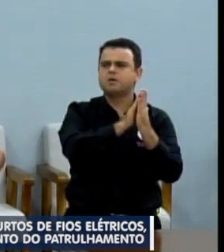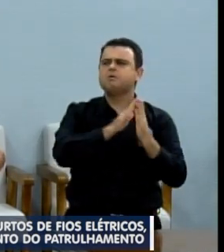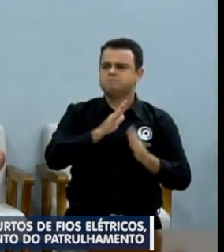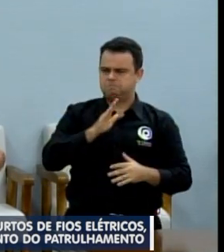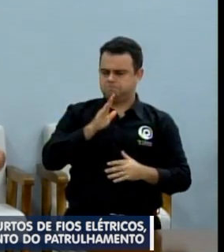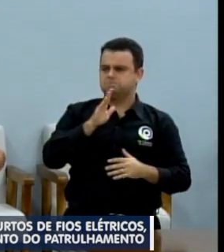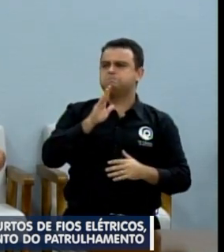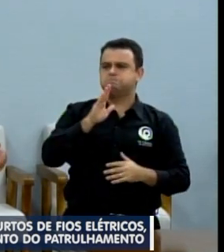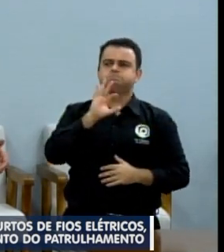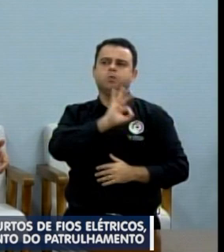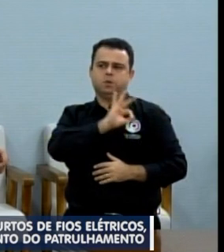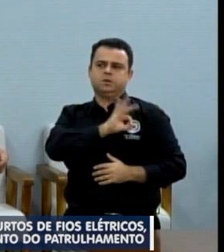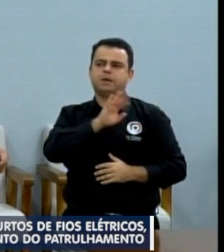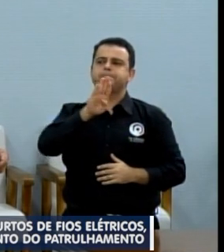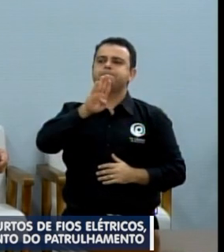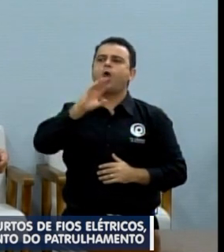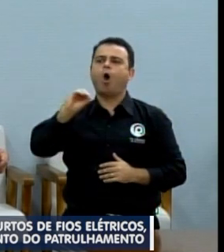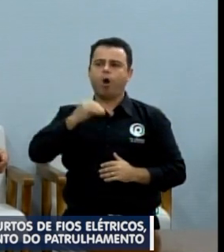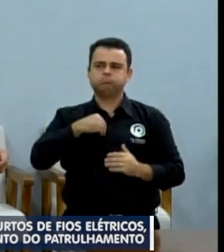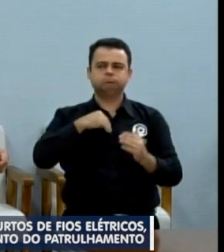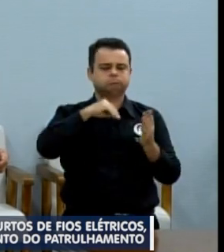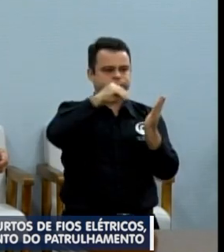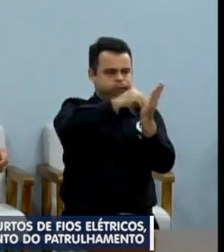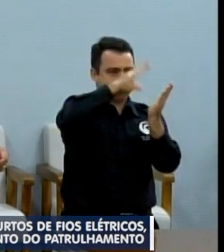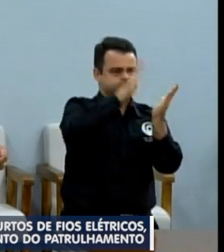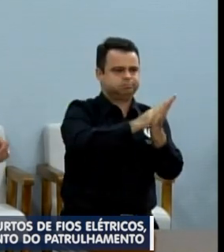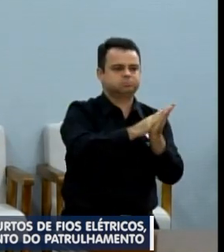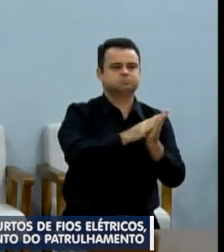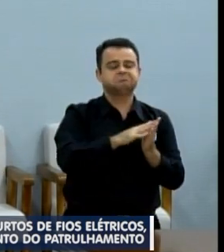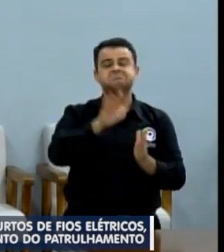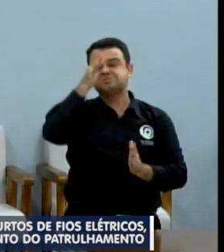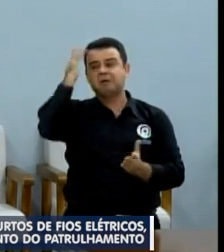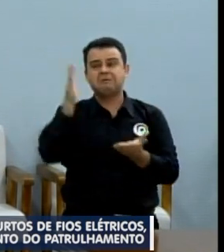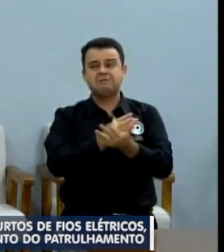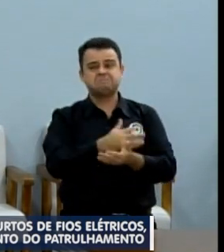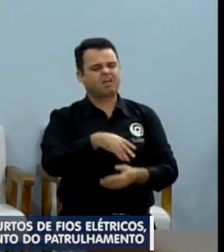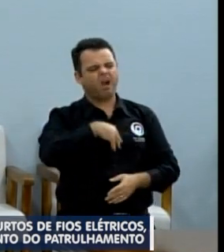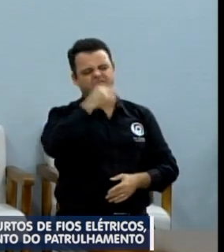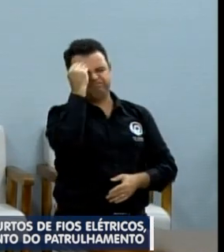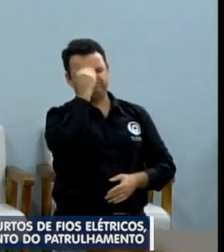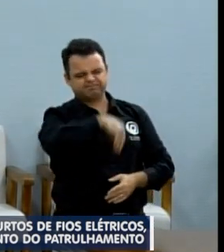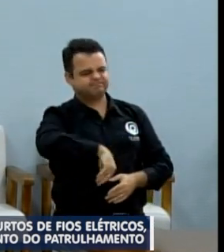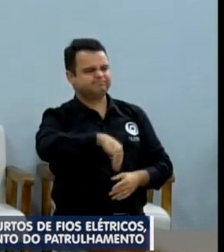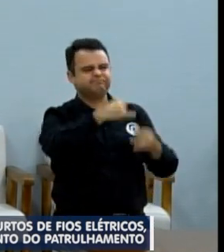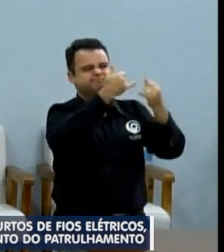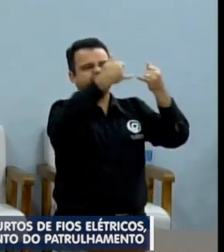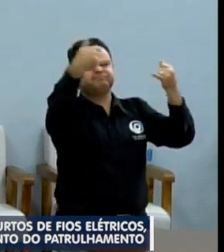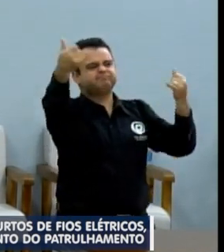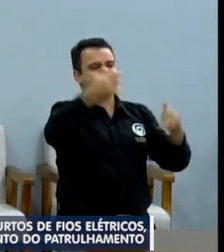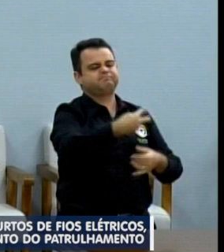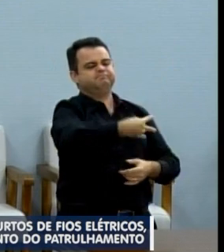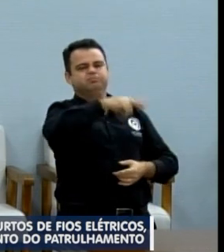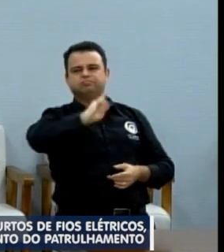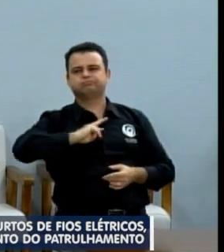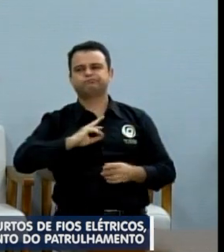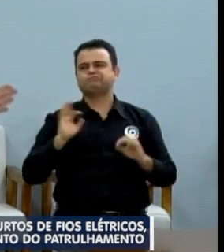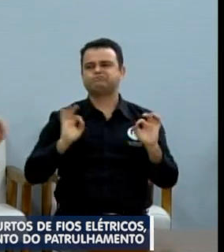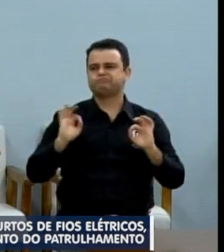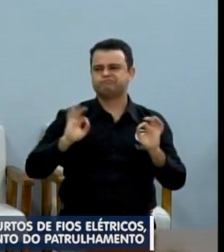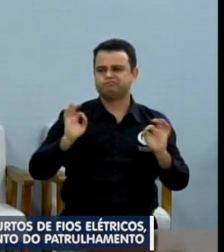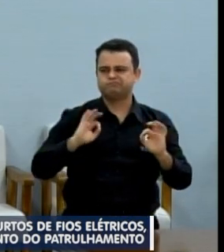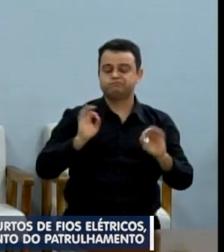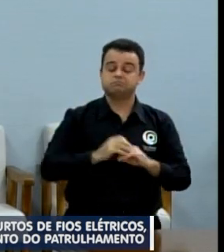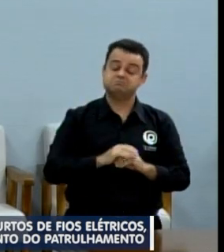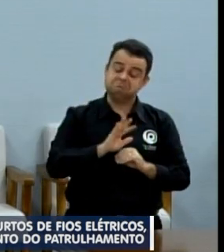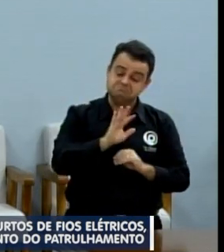não acreditam que vai recuperar o fio elétrico. Então, pedimos para que a guarda municipal, a polícia